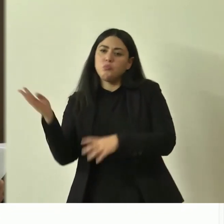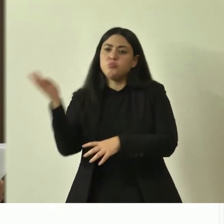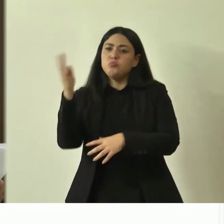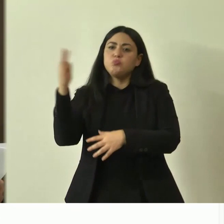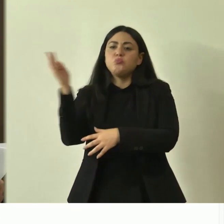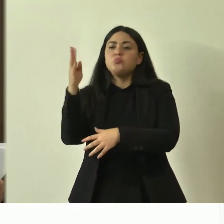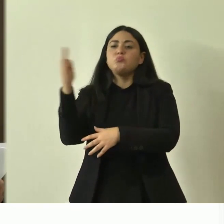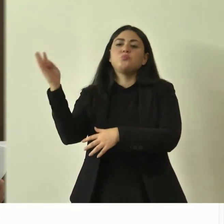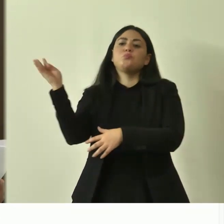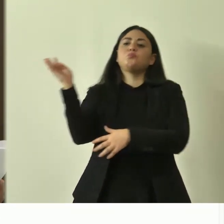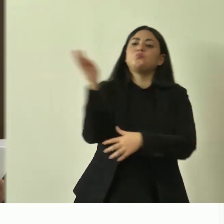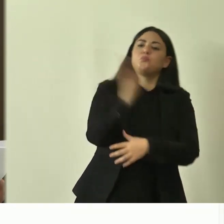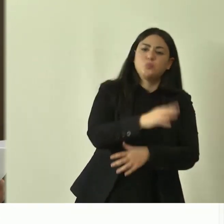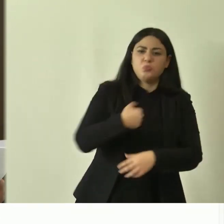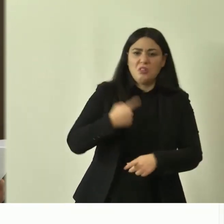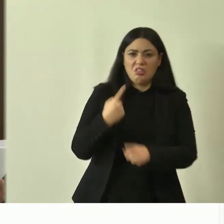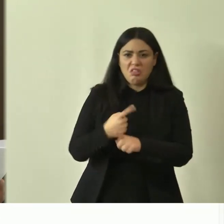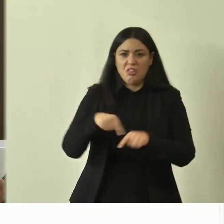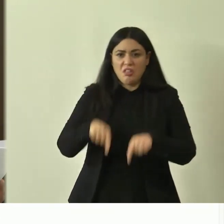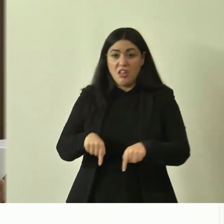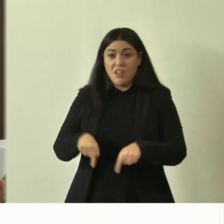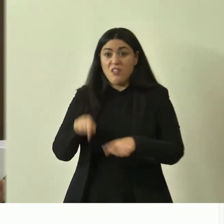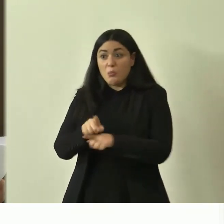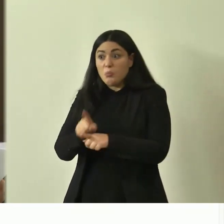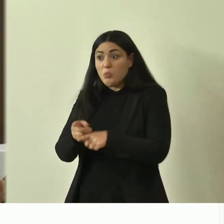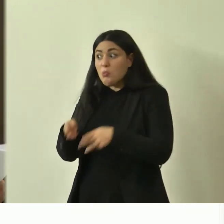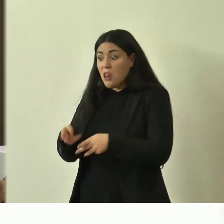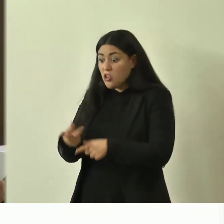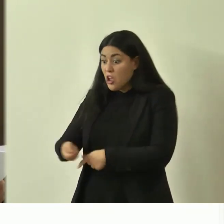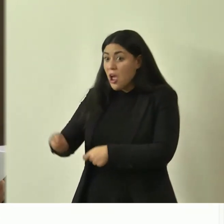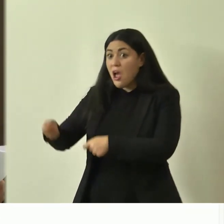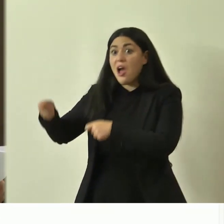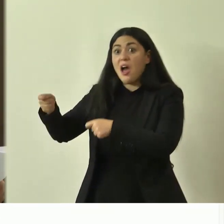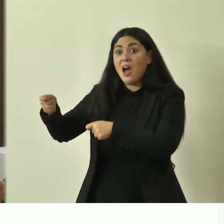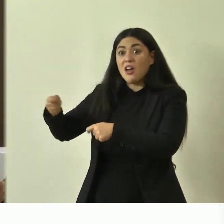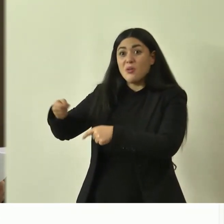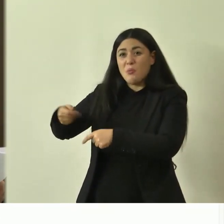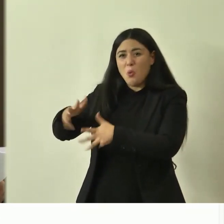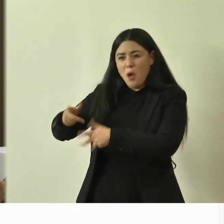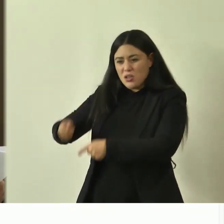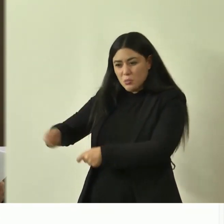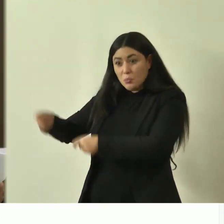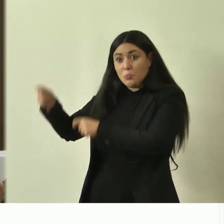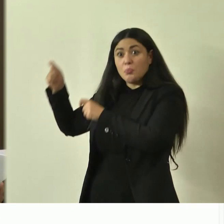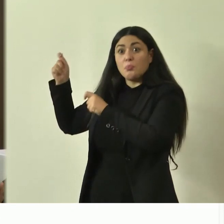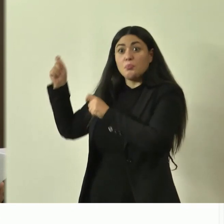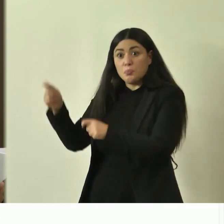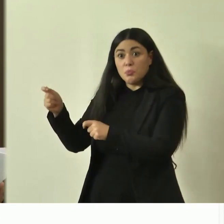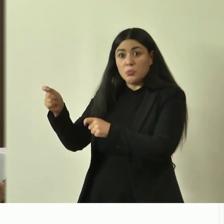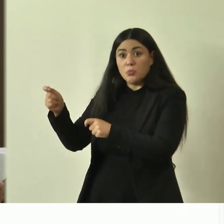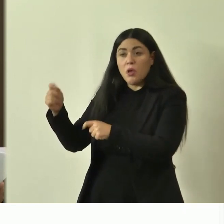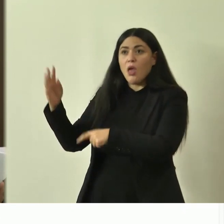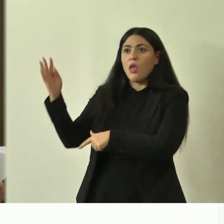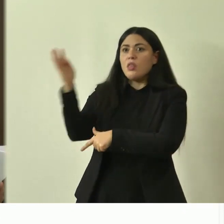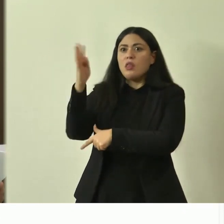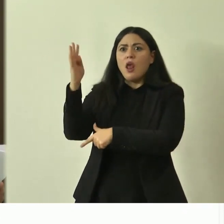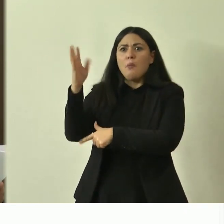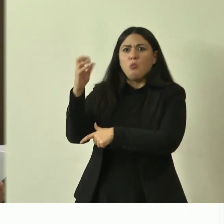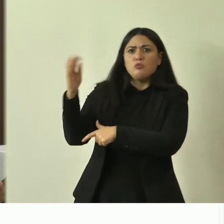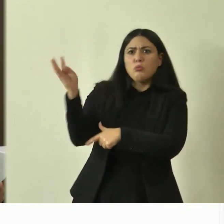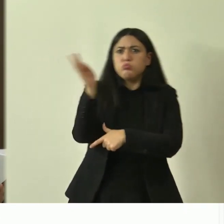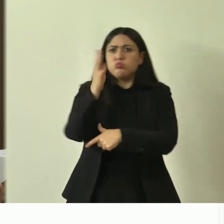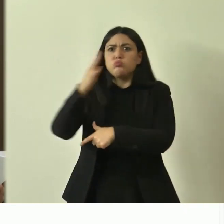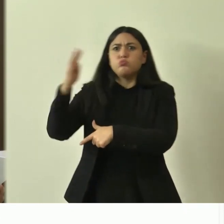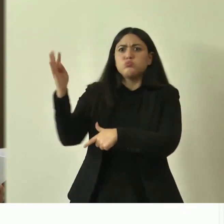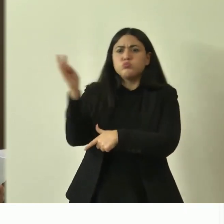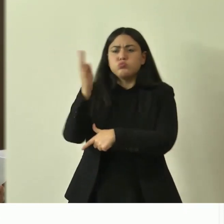frondosa disse e bilanciando l'arma stava per vibrare colpi di sbieco tutta tremò la quercia di Cerer ed emise